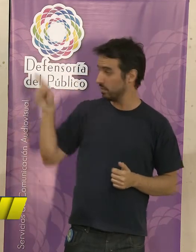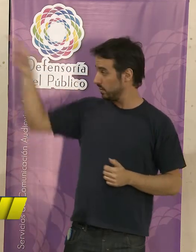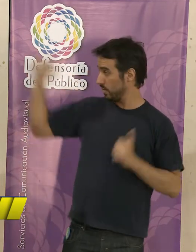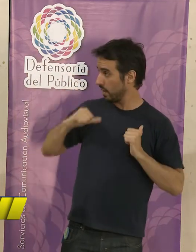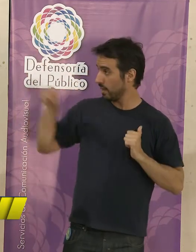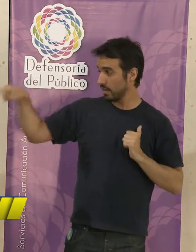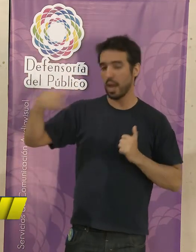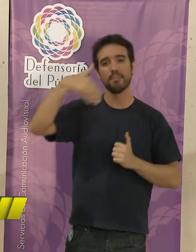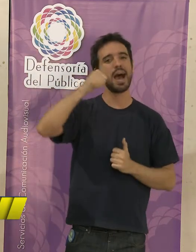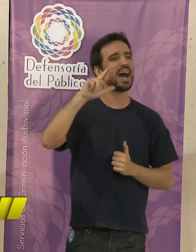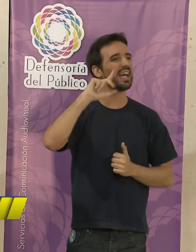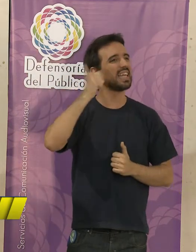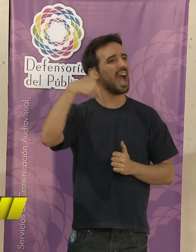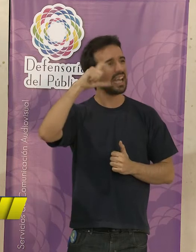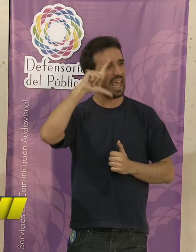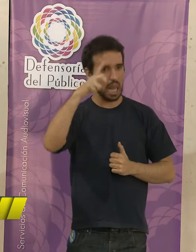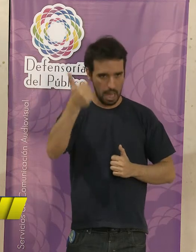habla es Marianela Franza.